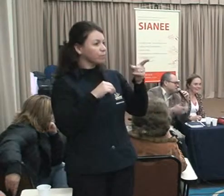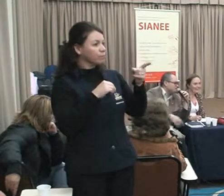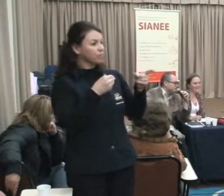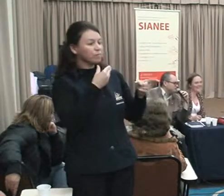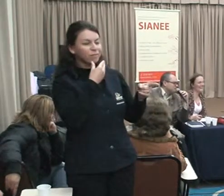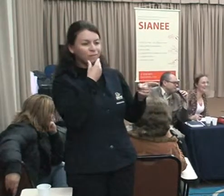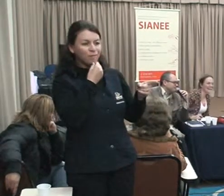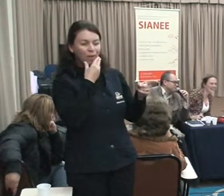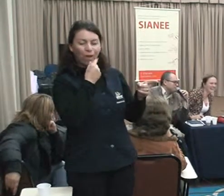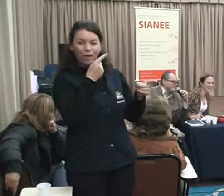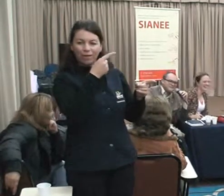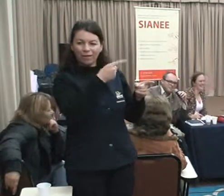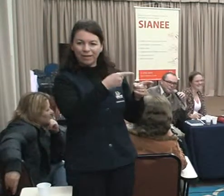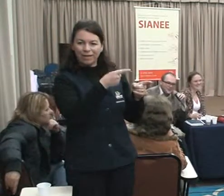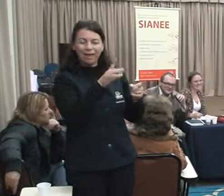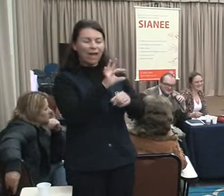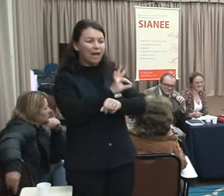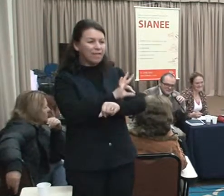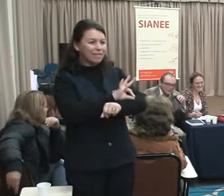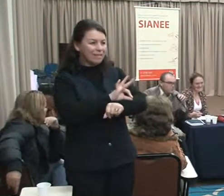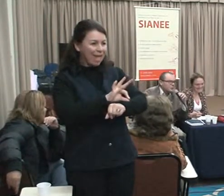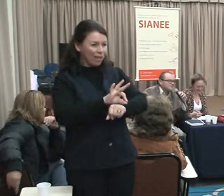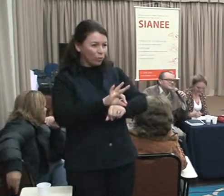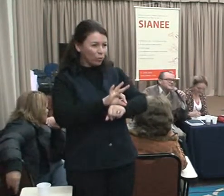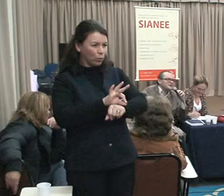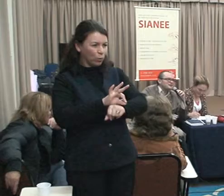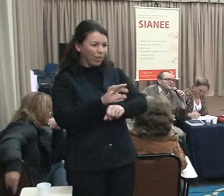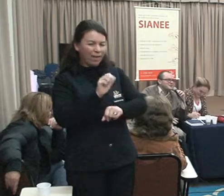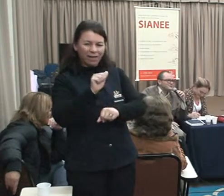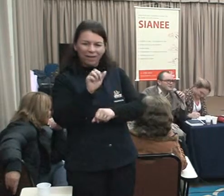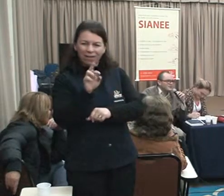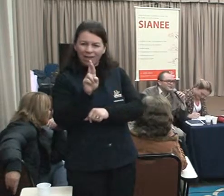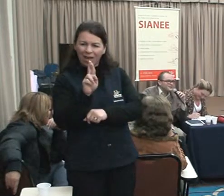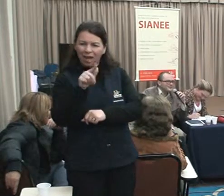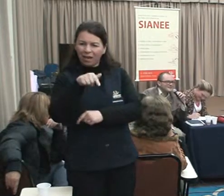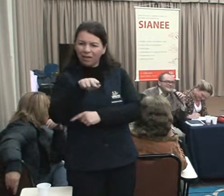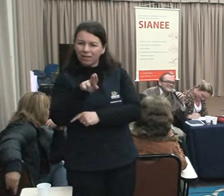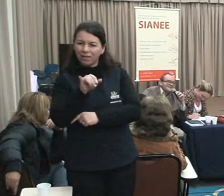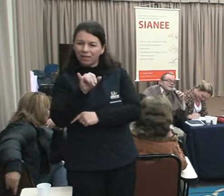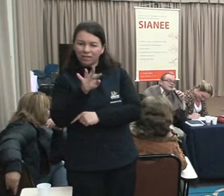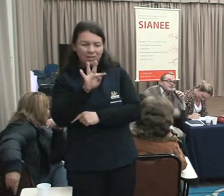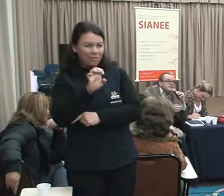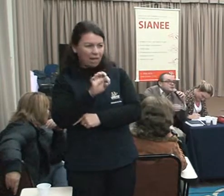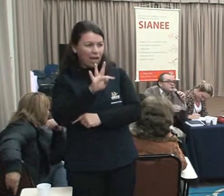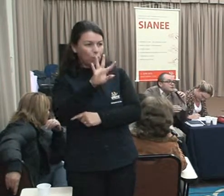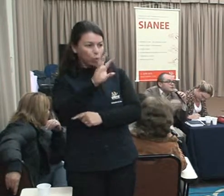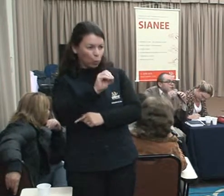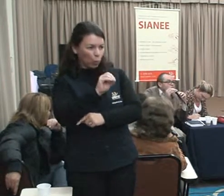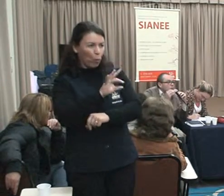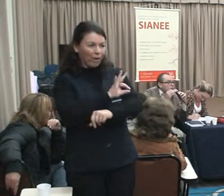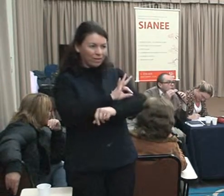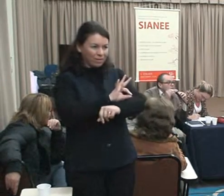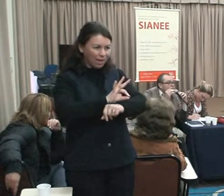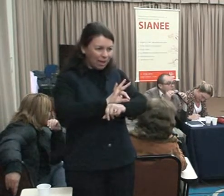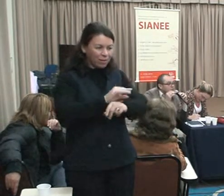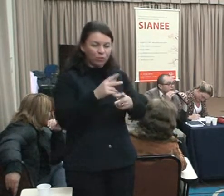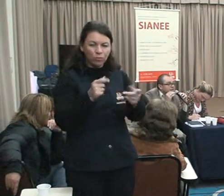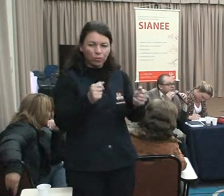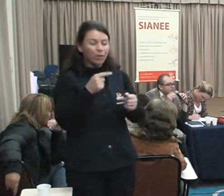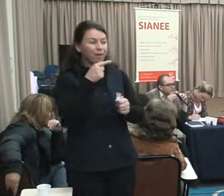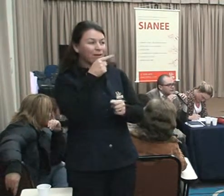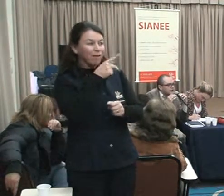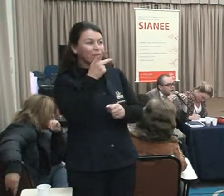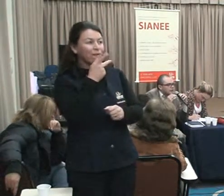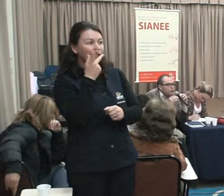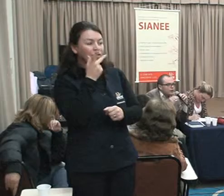sabia que eles iam me dar um feedback sobre isso. Porque o meu negócio é 01, 01, 01, é outra coisa. Mas então, gente, é uma proporção